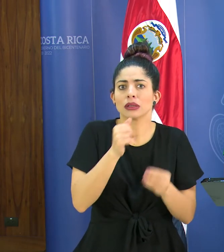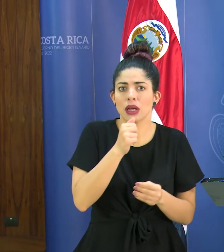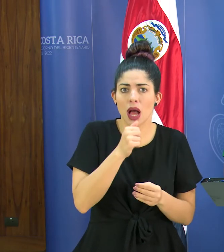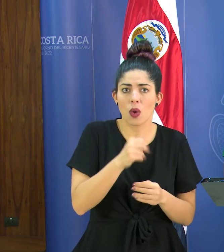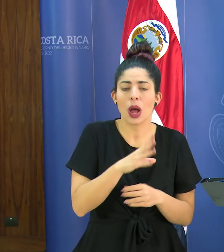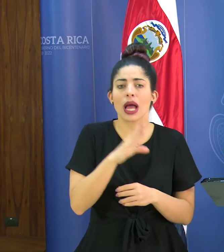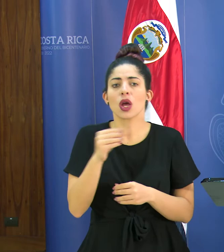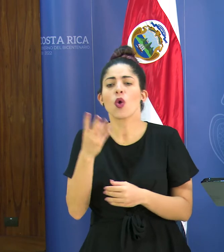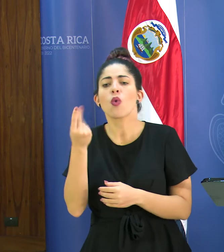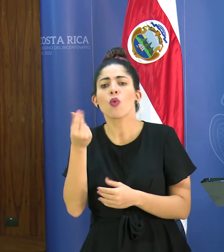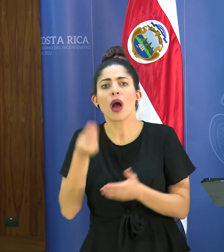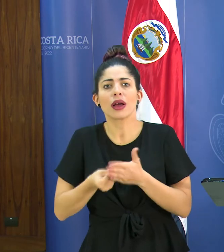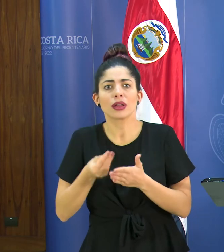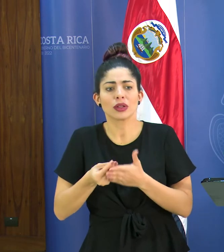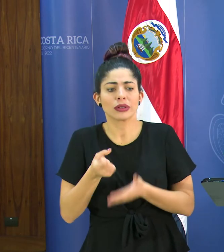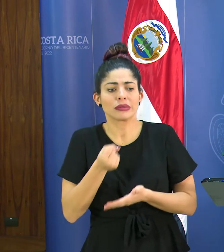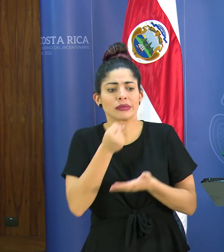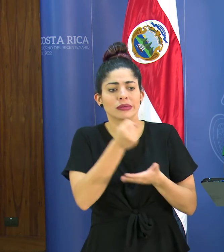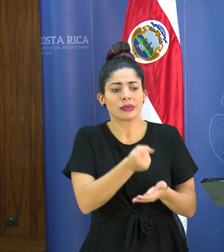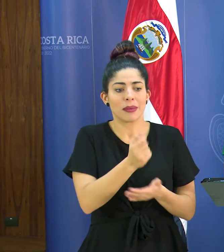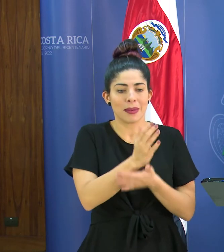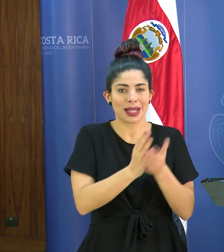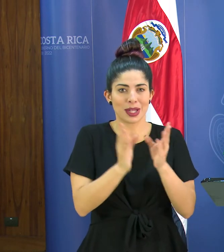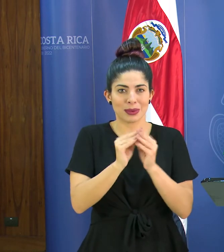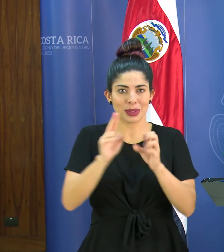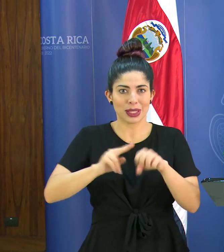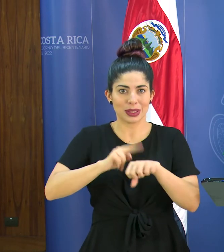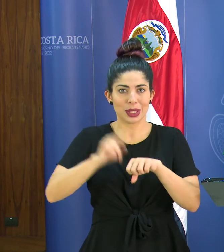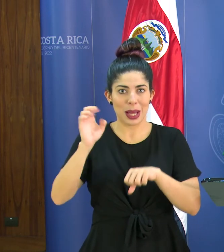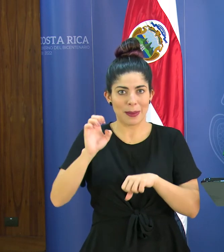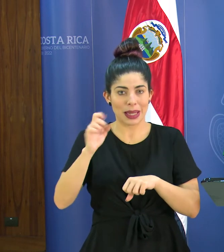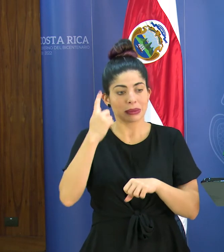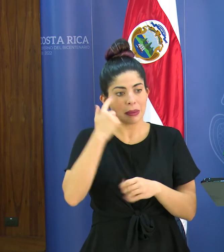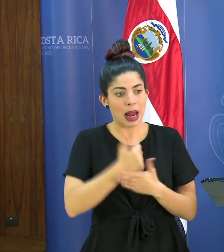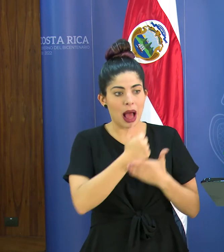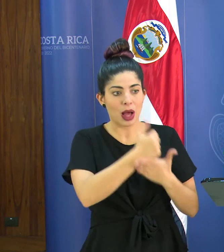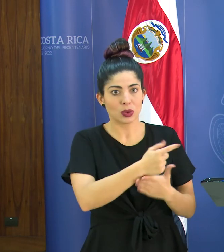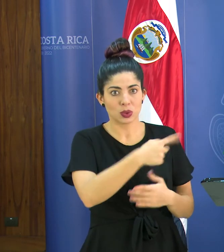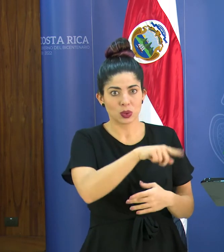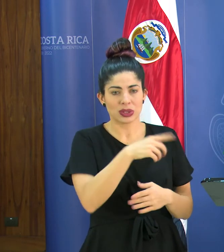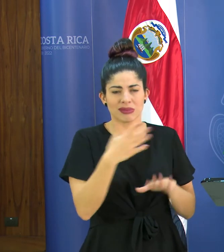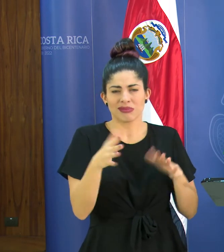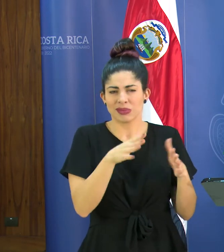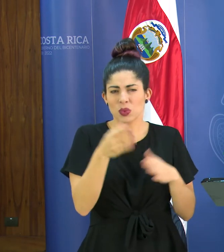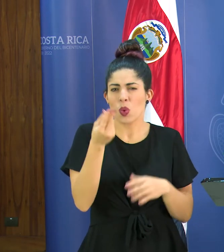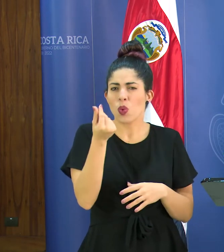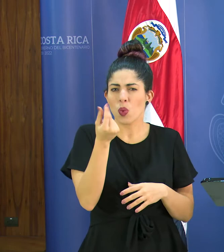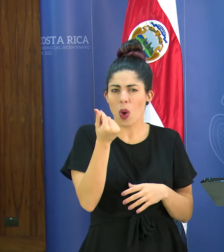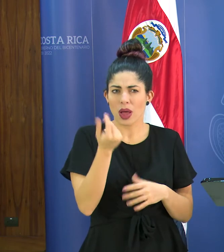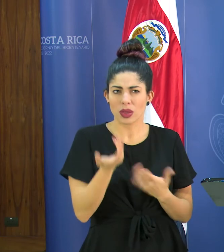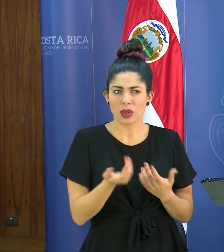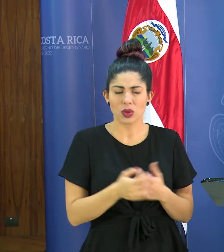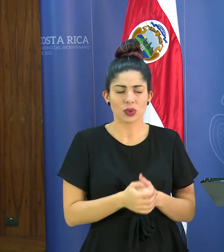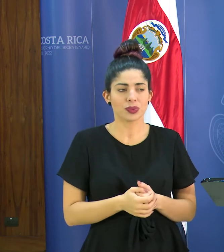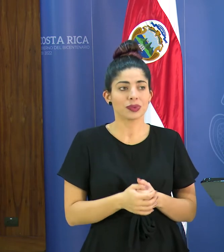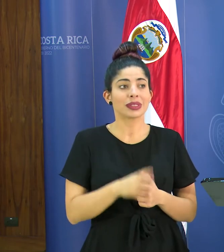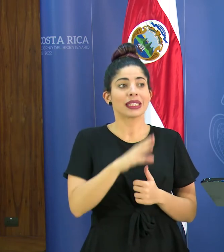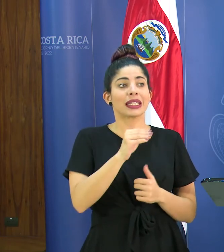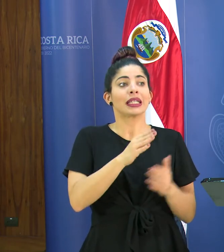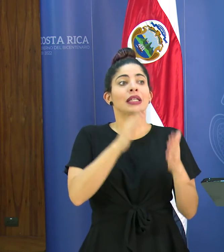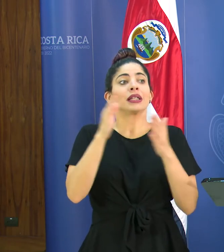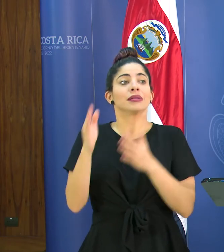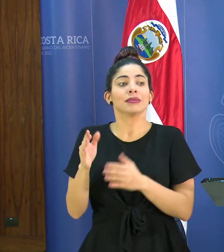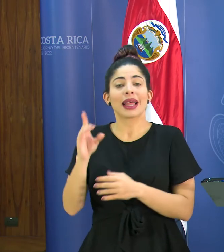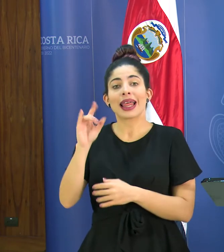cuántos son los recursos que se pueden liberar desde la Comisión Nacional de Emergencia para que trabajen con ustedes más o menos de cuánto cuánta plata se habla y en el caso